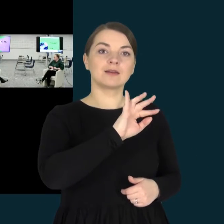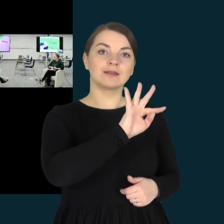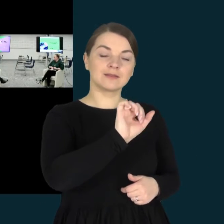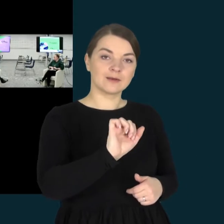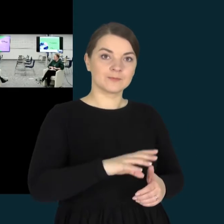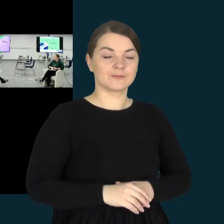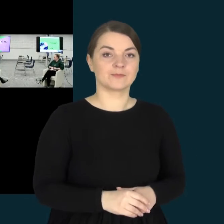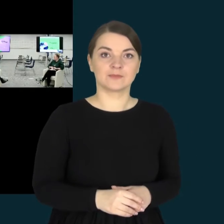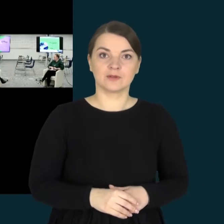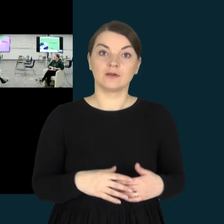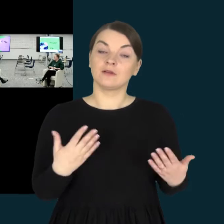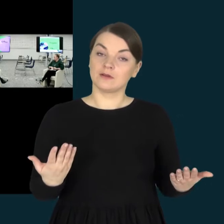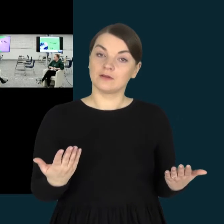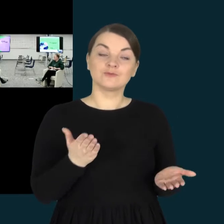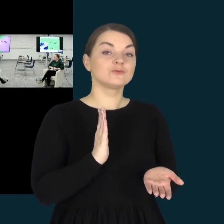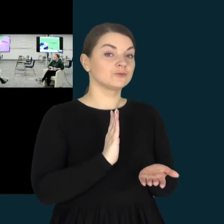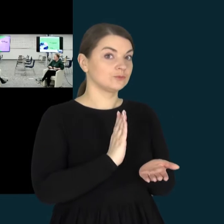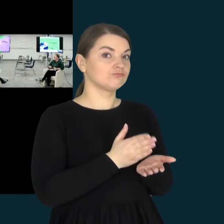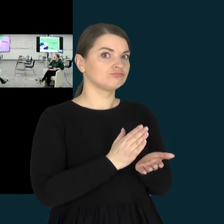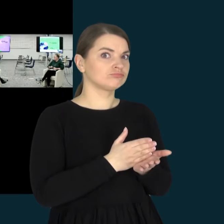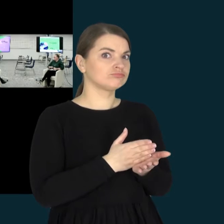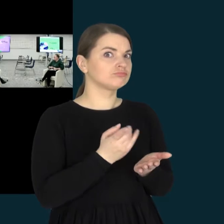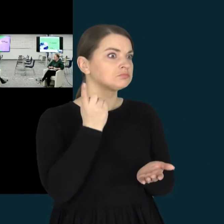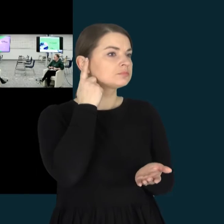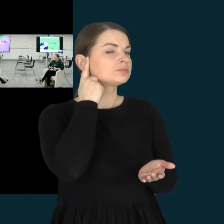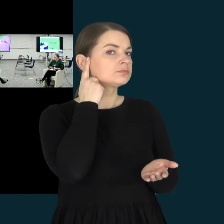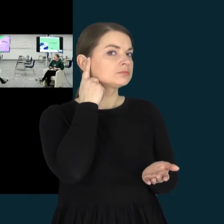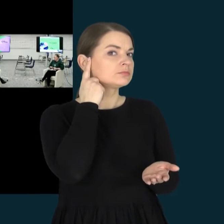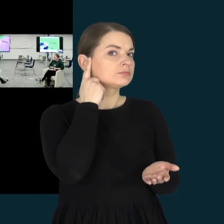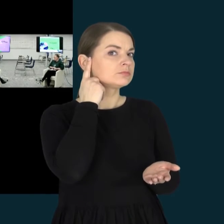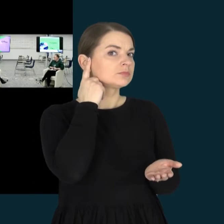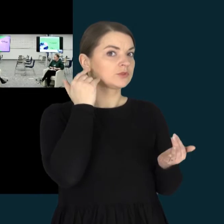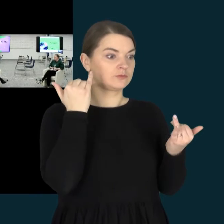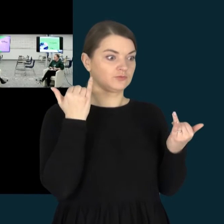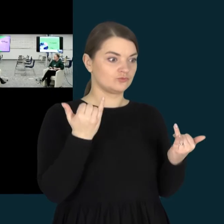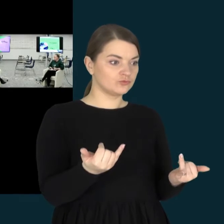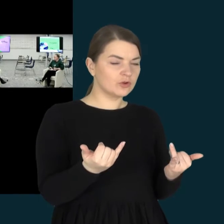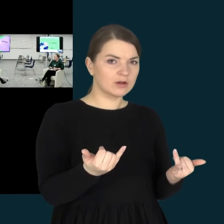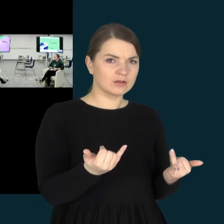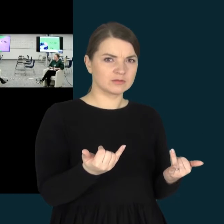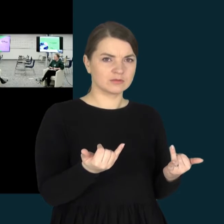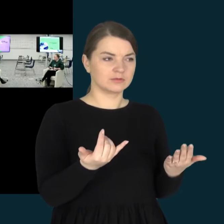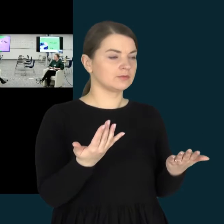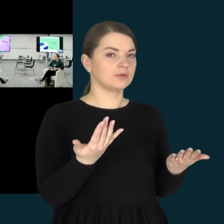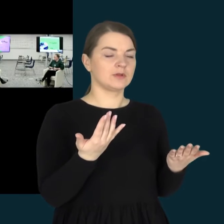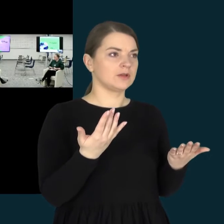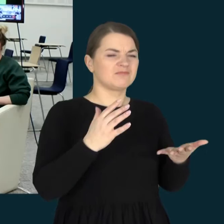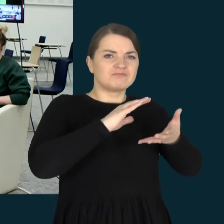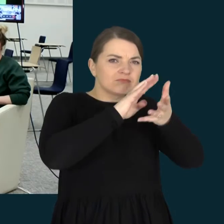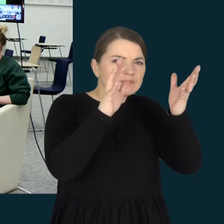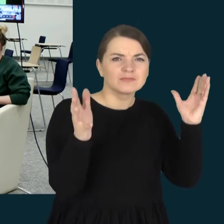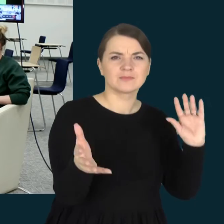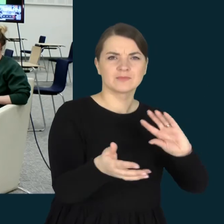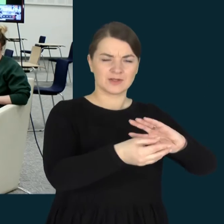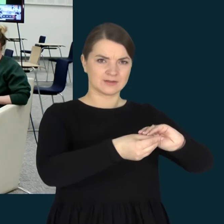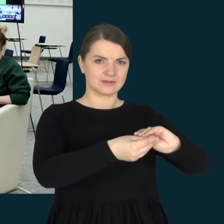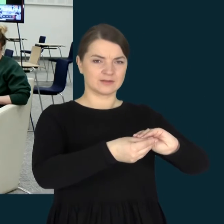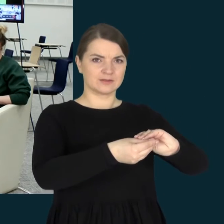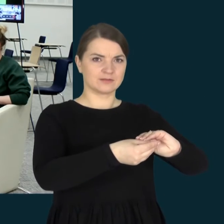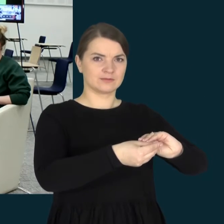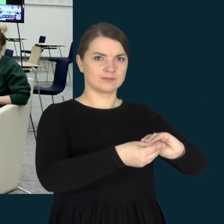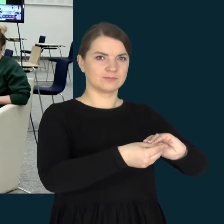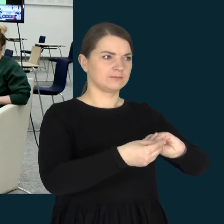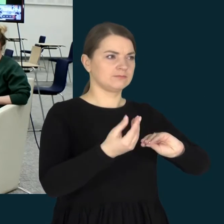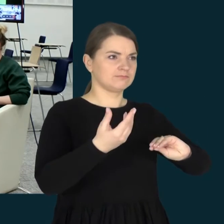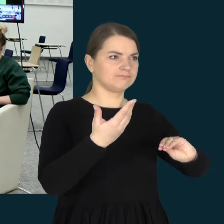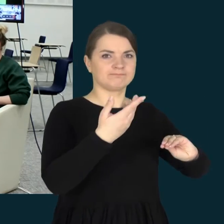Vien faktas, jog šiandien yra apskritai, ne tik šiandien, bet juo labiau